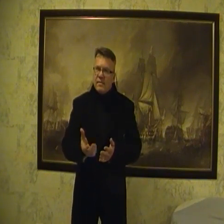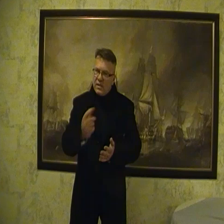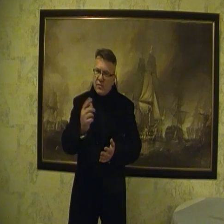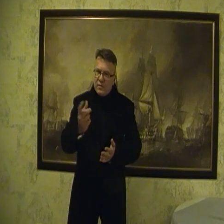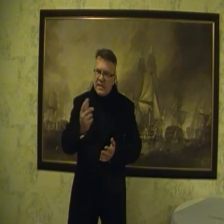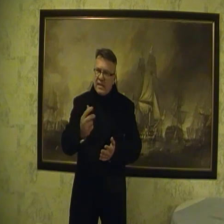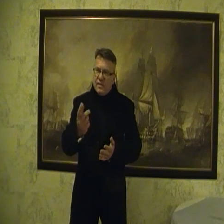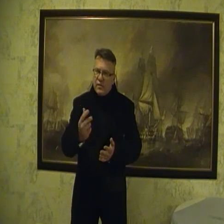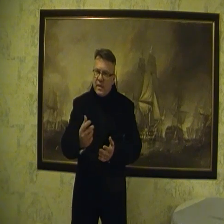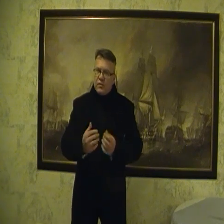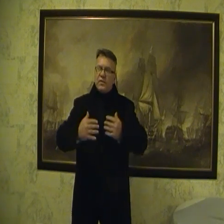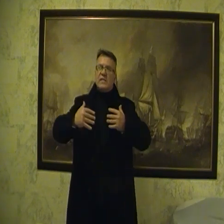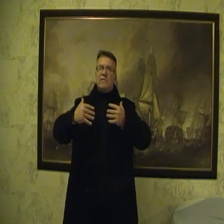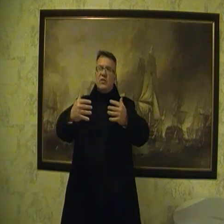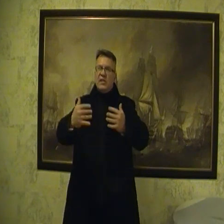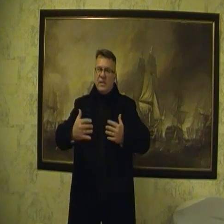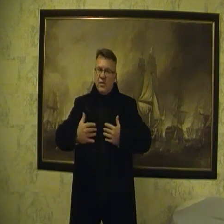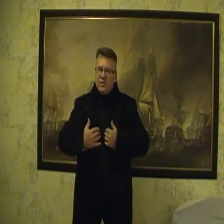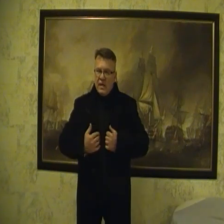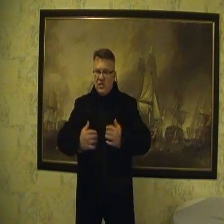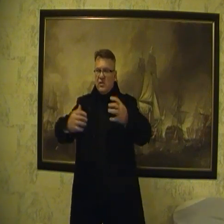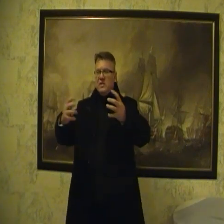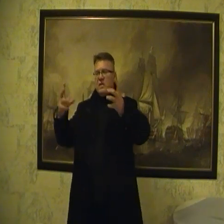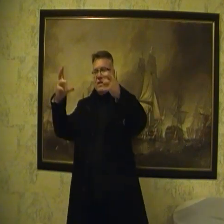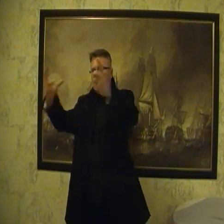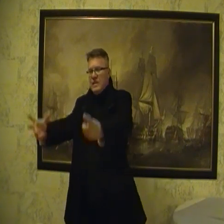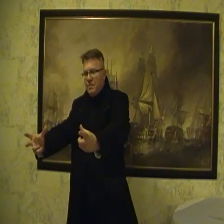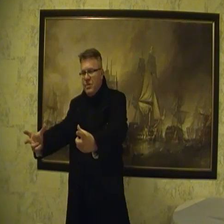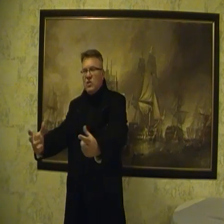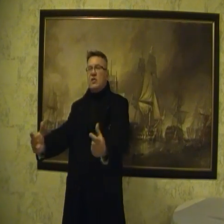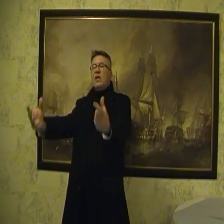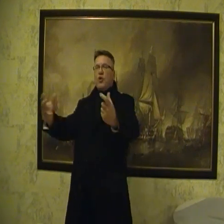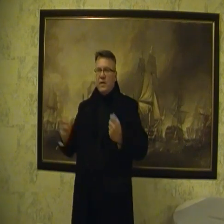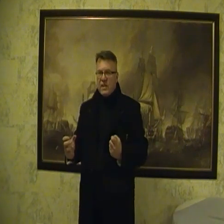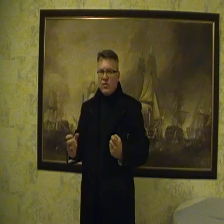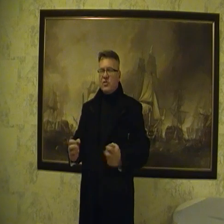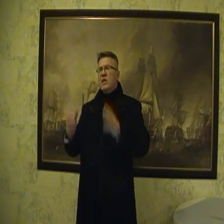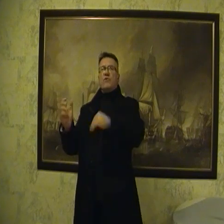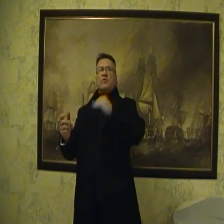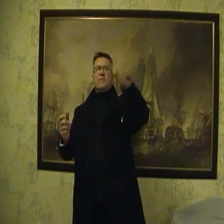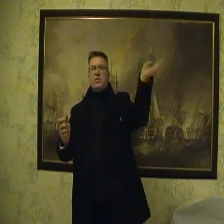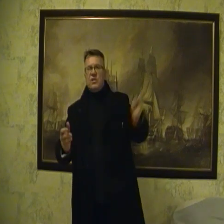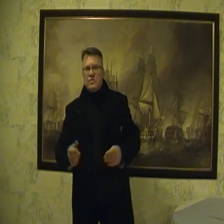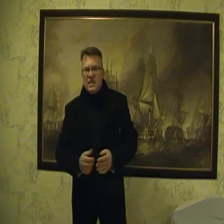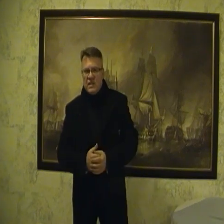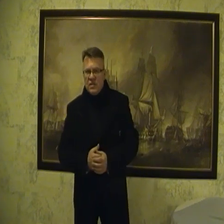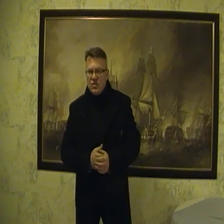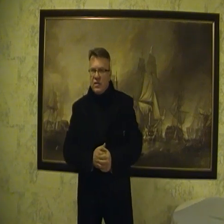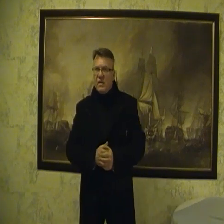To jest główny cel dezinformatorów tej całej ściany politycznej, czyli to jest tak to jest tak tak scena polityczna, komentatorzy, niektórzy nawet siedzą w Stanach Zjednoczonych